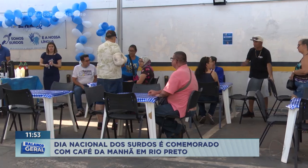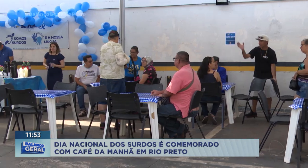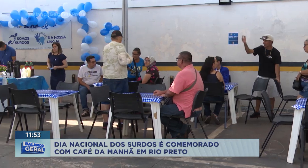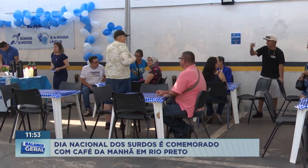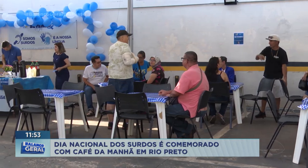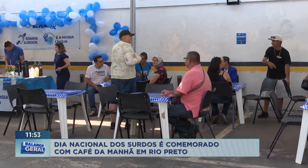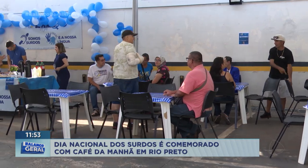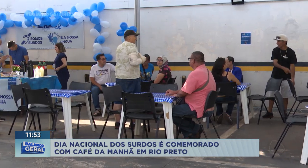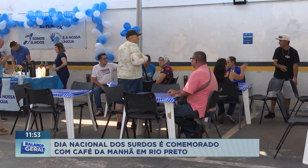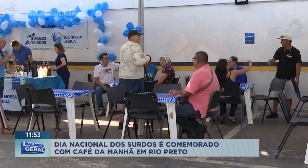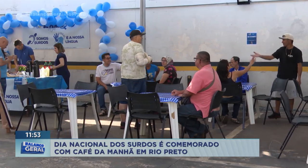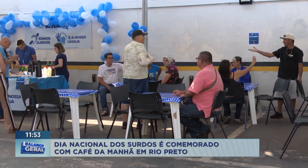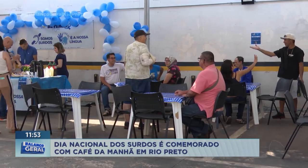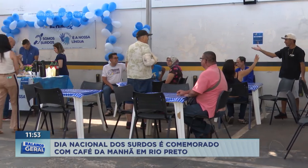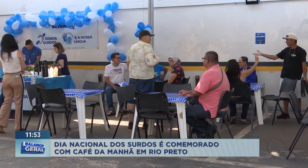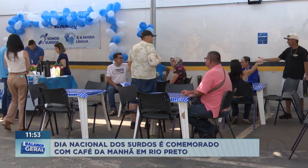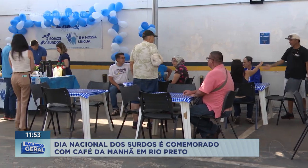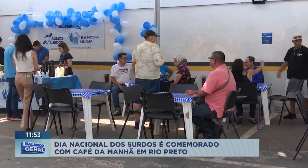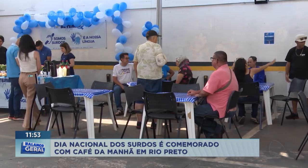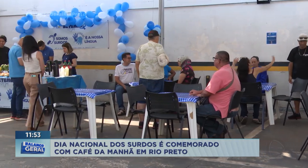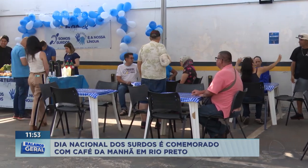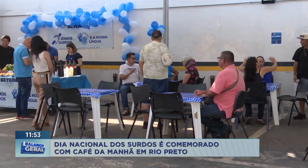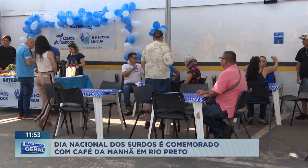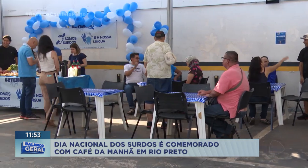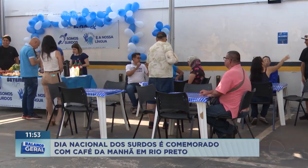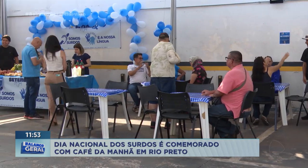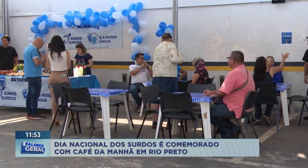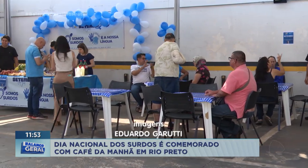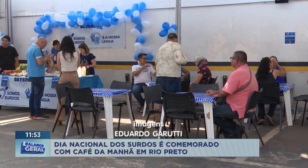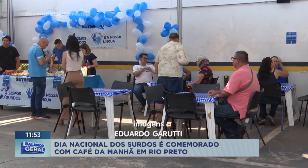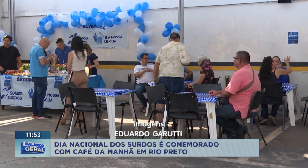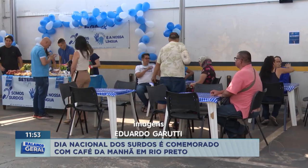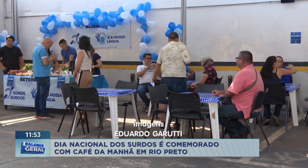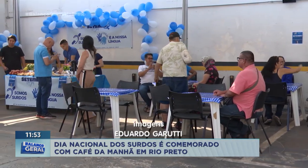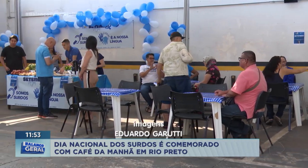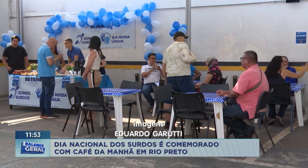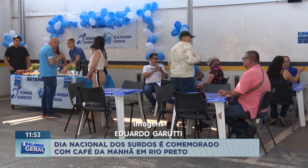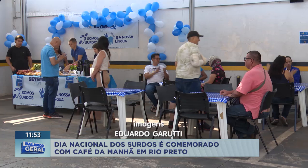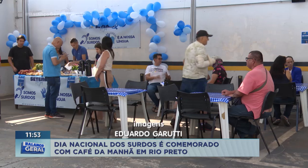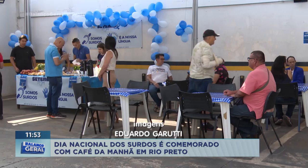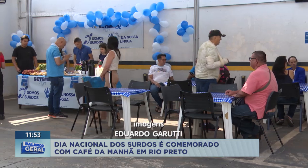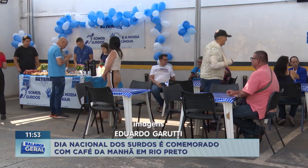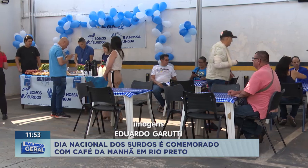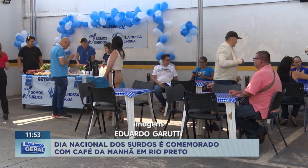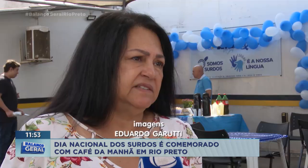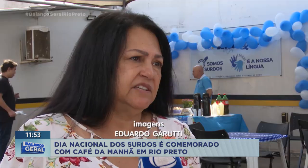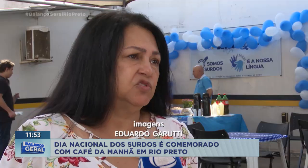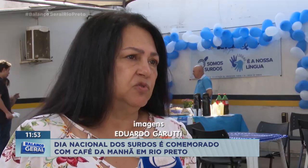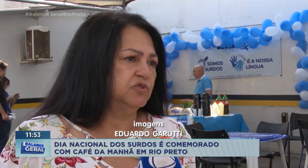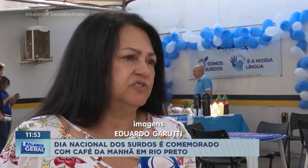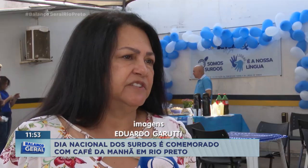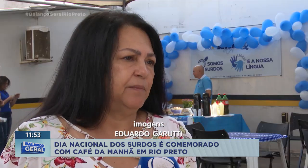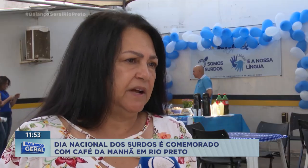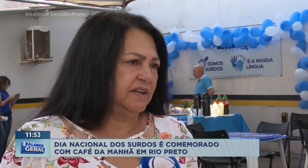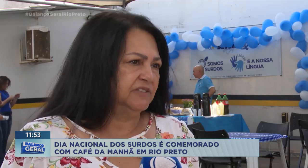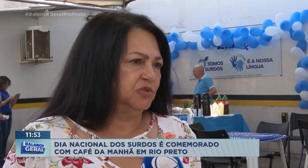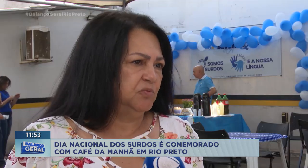por isso hoje o dia foi de celebração. Nós temos só em uma empresa 15 surdos trabalhando numa